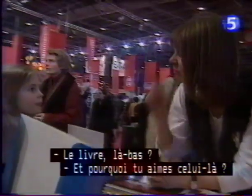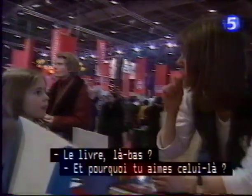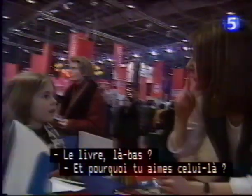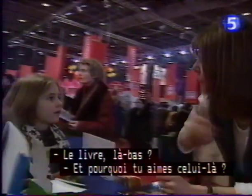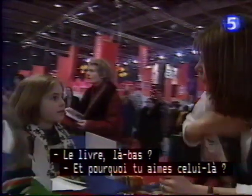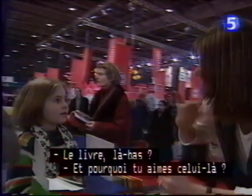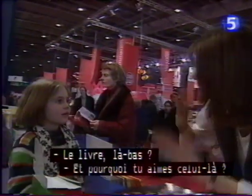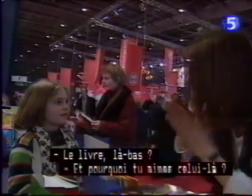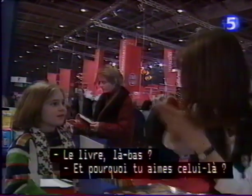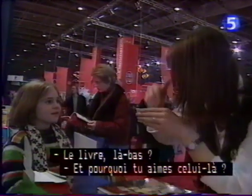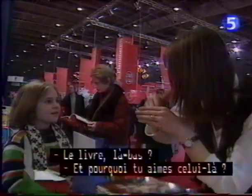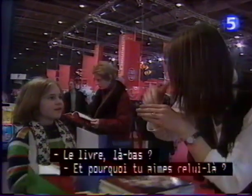Et pourquoi tu aimes celui-là ?